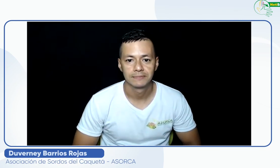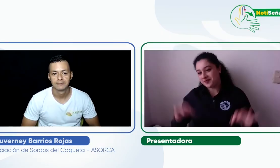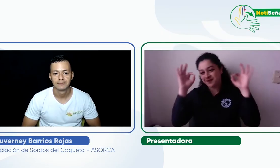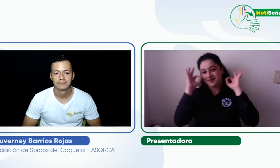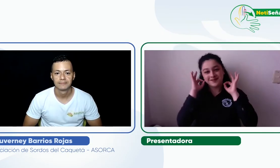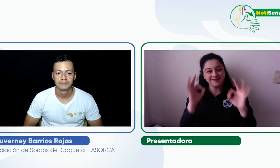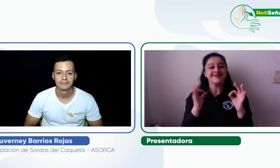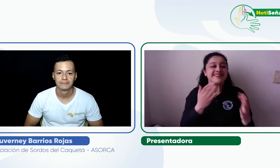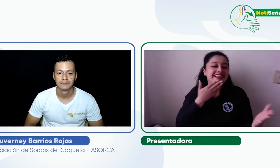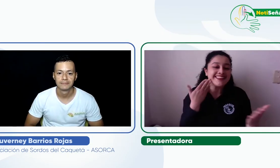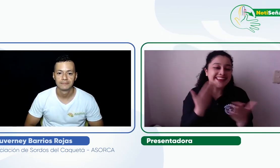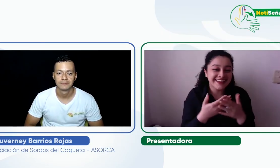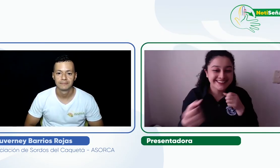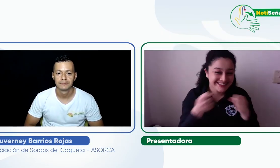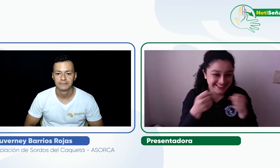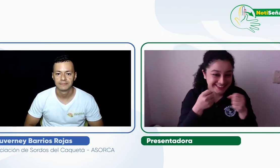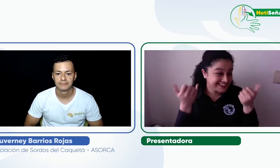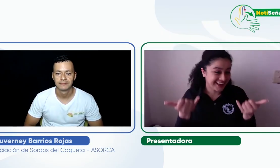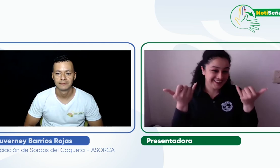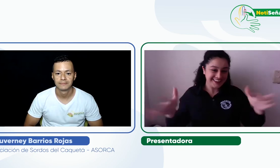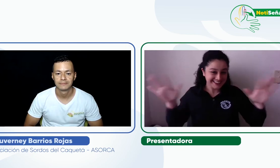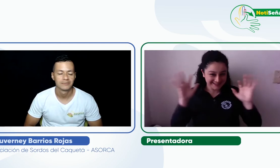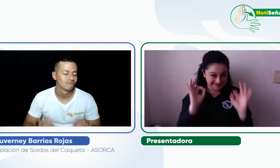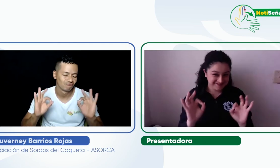de todos. Muchas gracias por participar en esta entrevista.